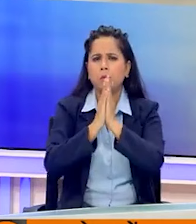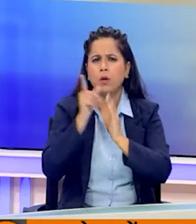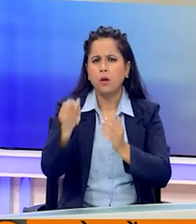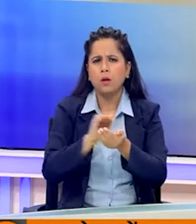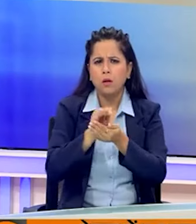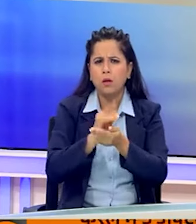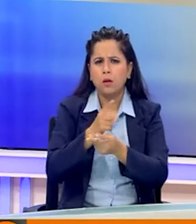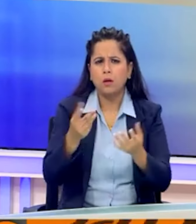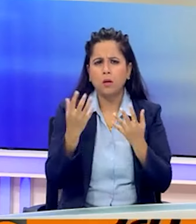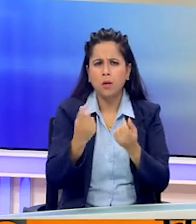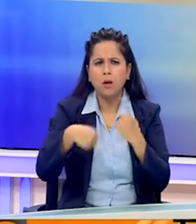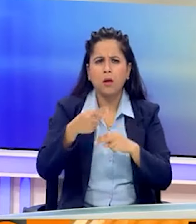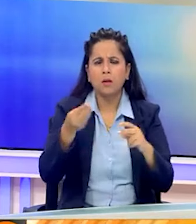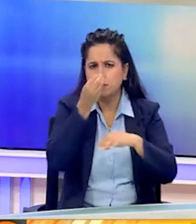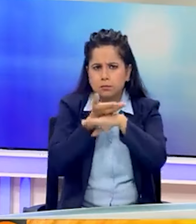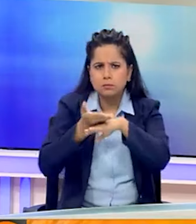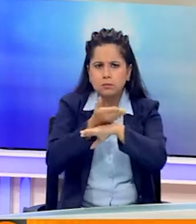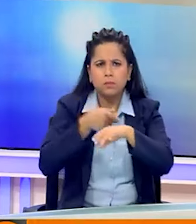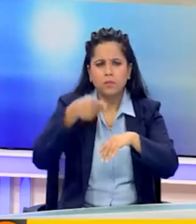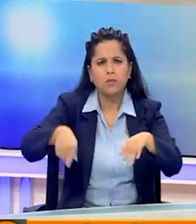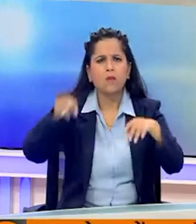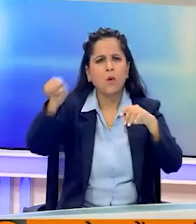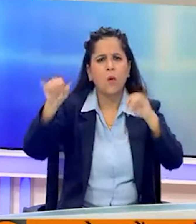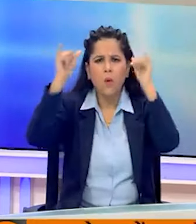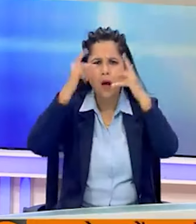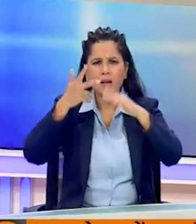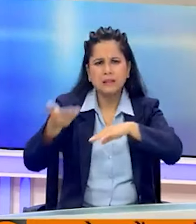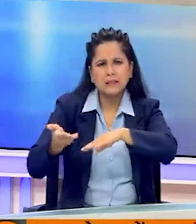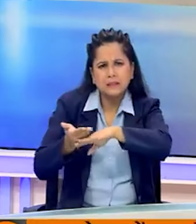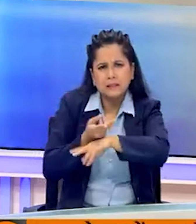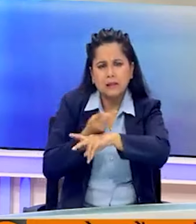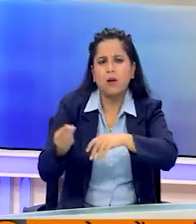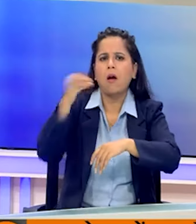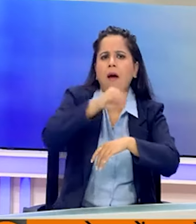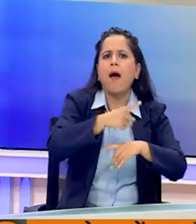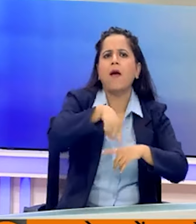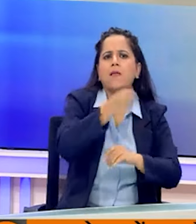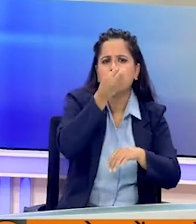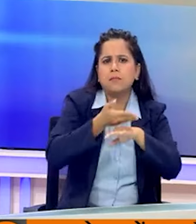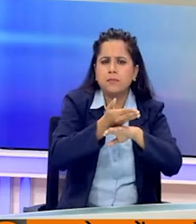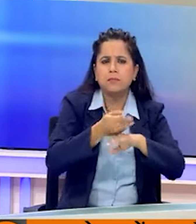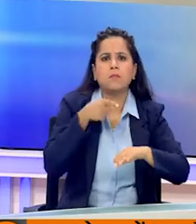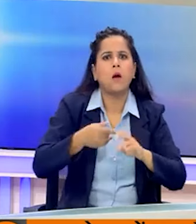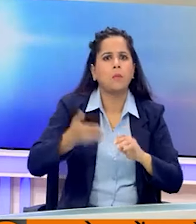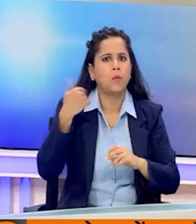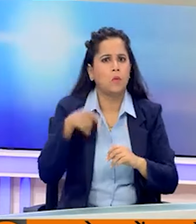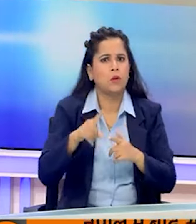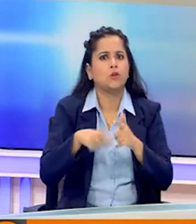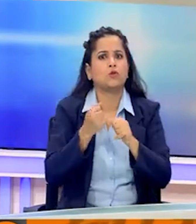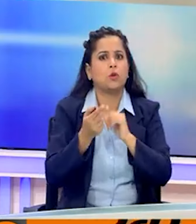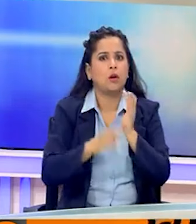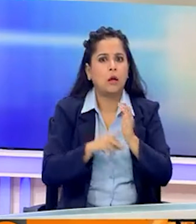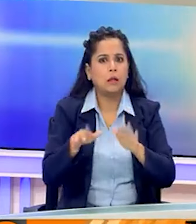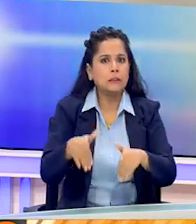प्रसाद बराने में प्रयोग किये गए घी में पशु की चर्भी मिलाई जा रही है जिसके बाद से पुरवर्ती जगरमोहन रेड़ी